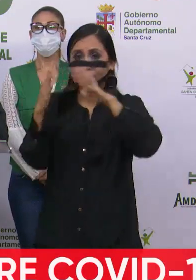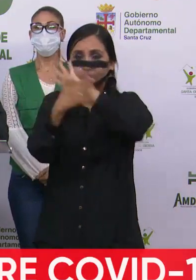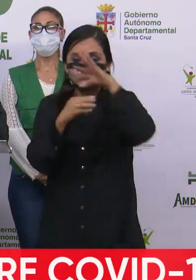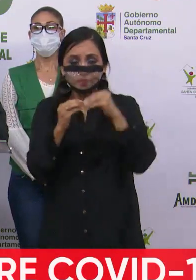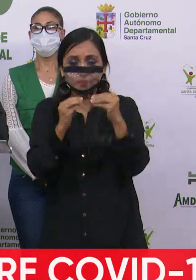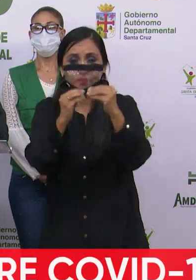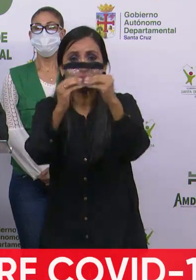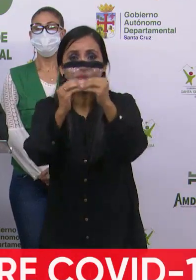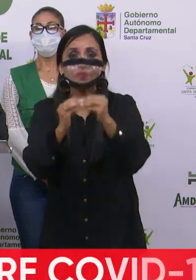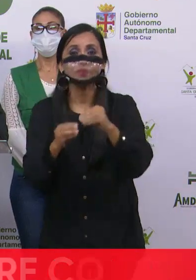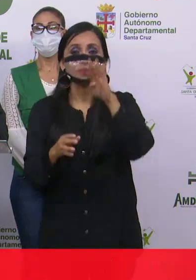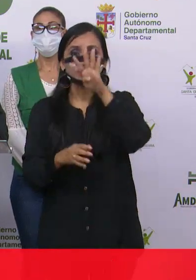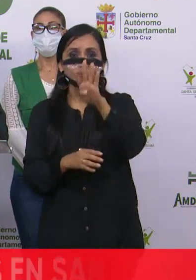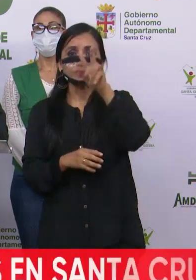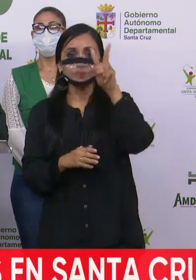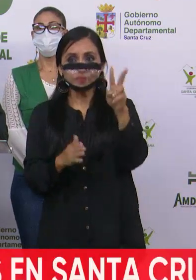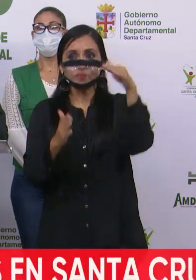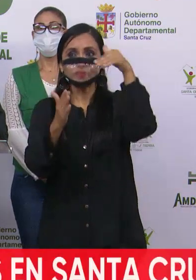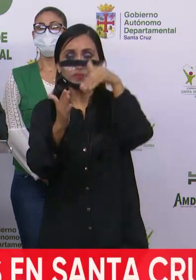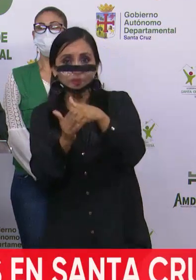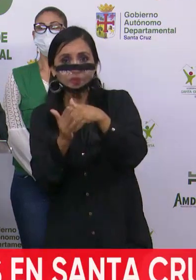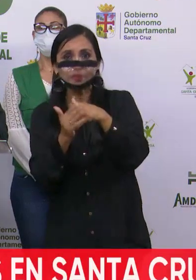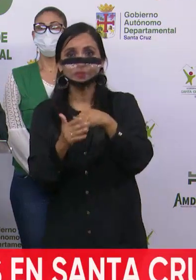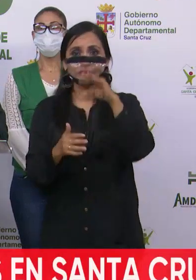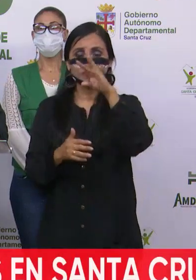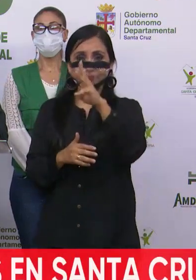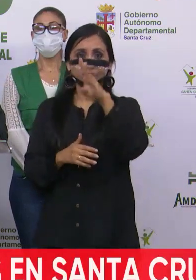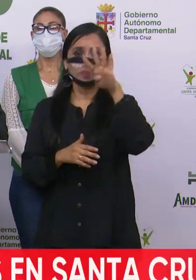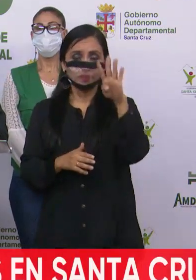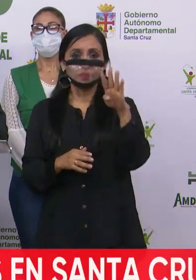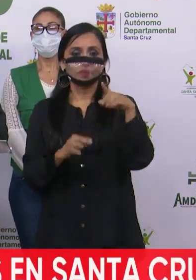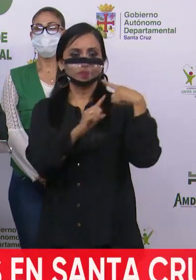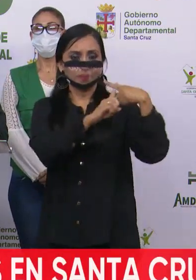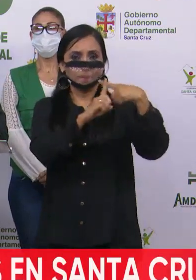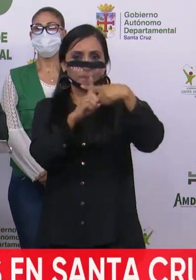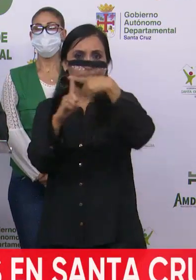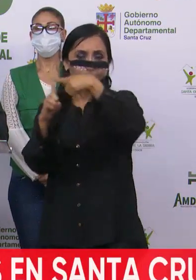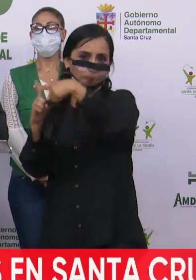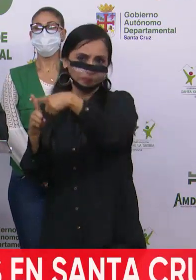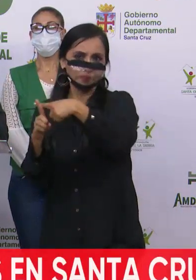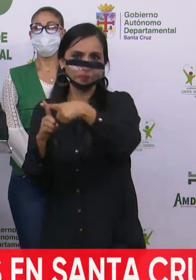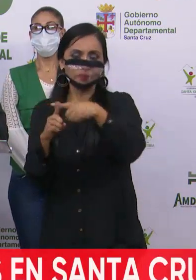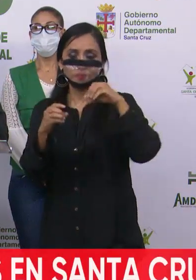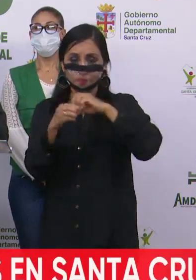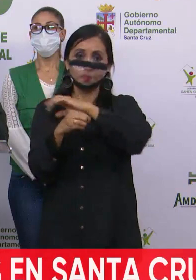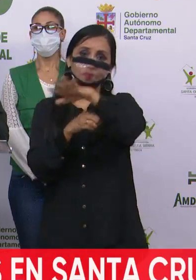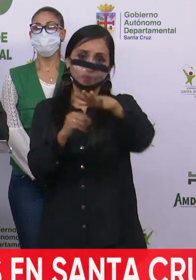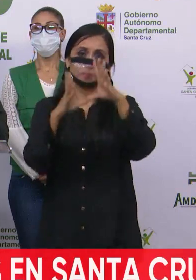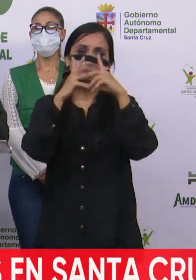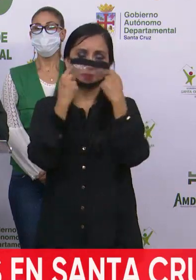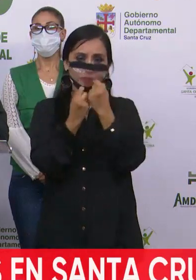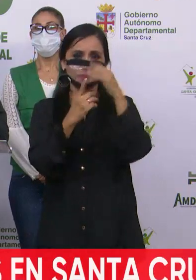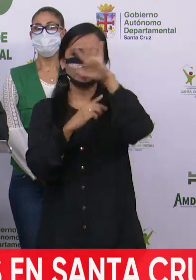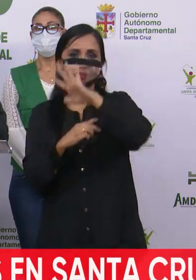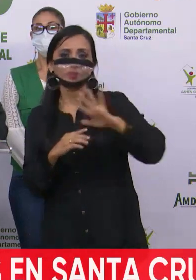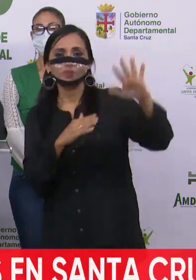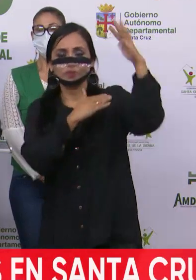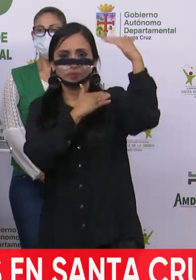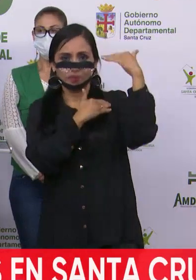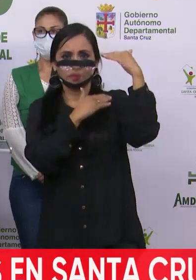total hasta la fecha de 42.064 casos positivos de coronavirus en el departamento.